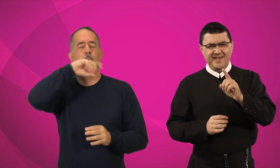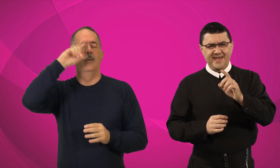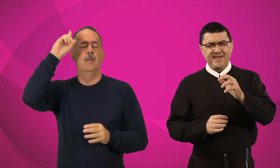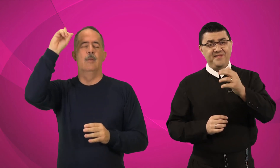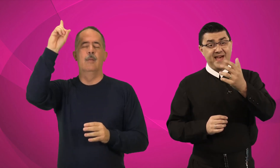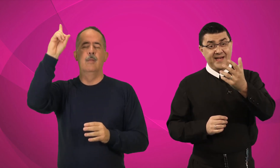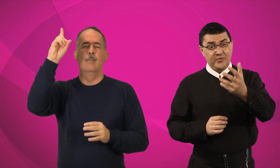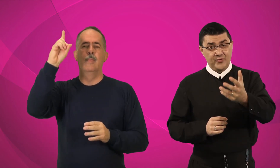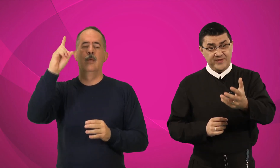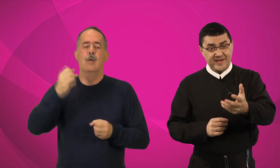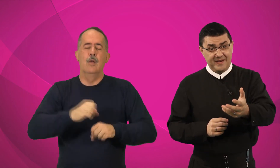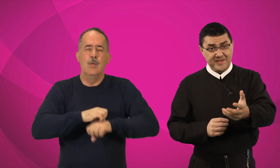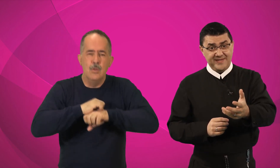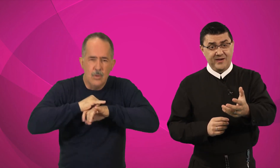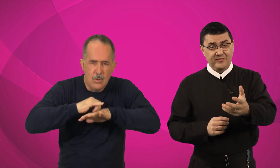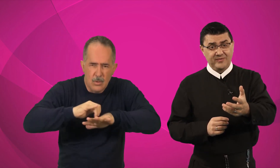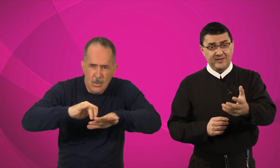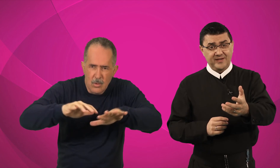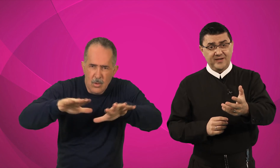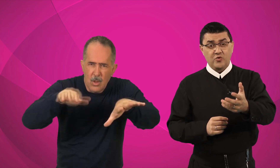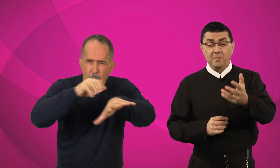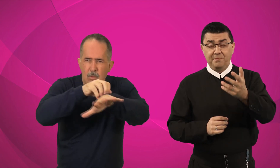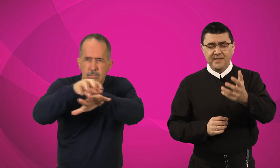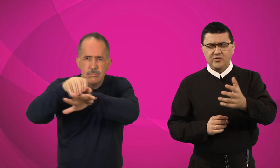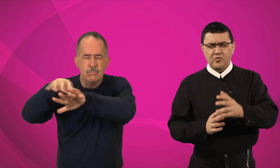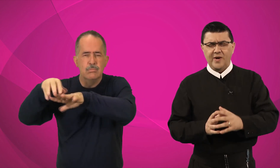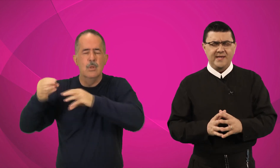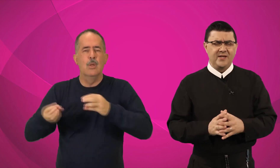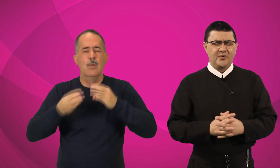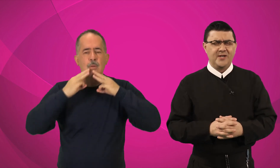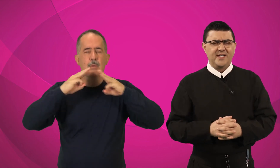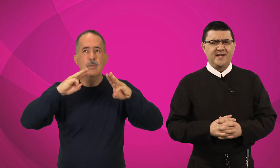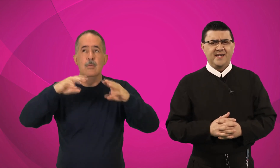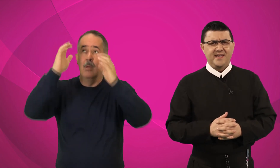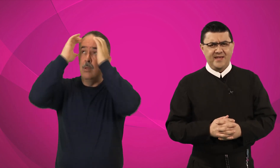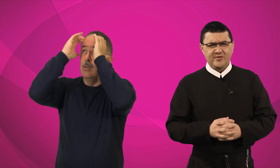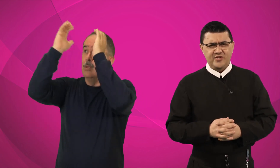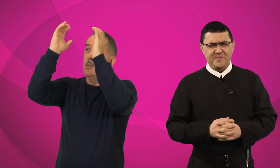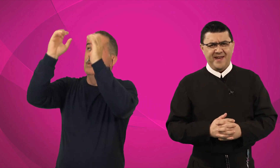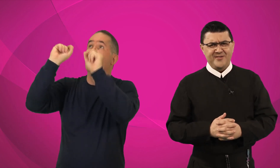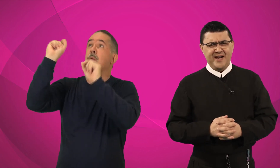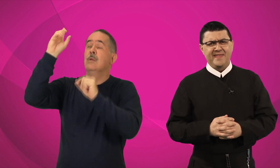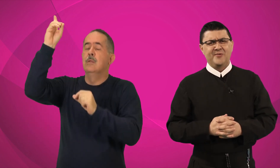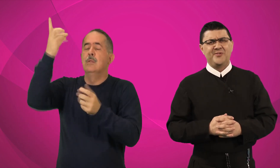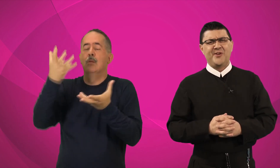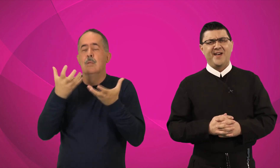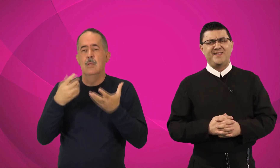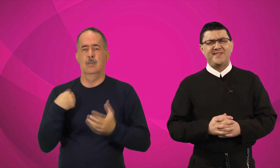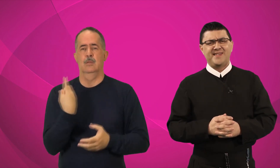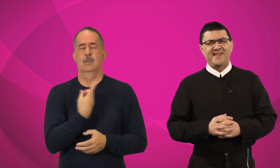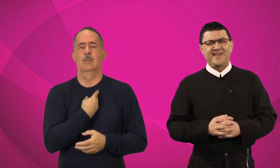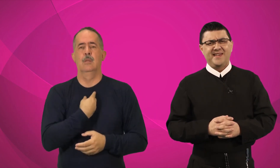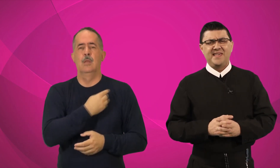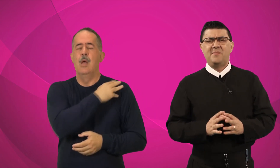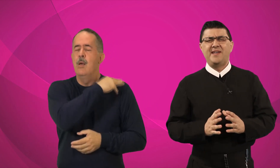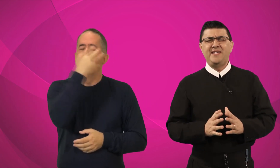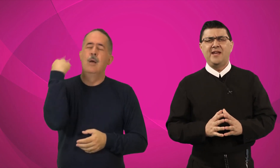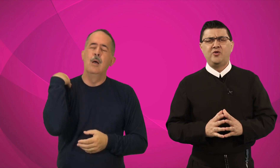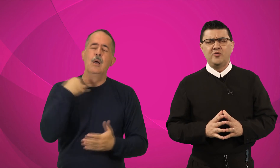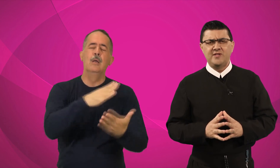enviados à missão, cumprindo com aquilo que Deus espera de cada um de nós. Que Maria nos